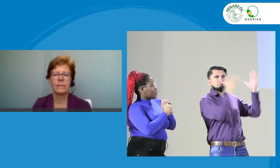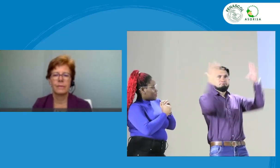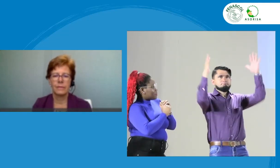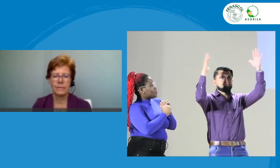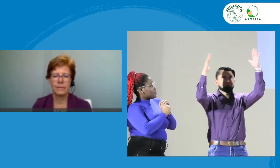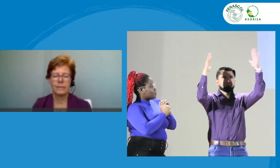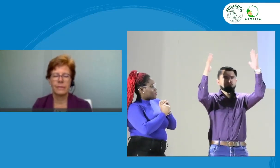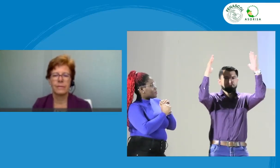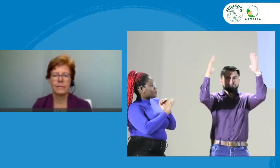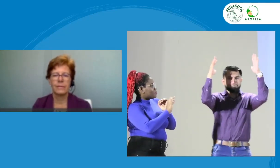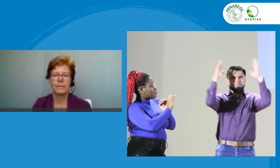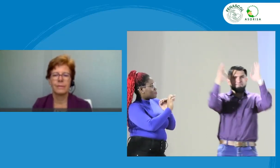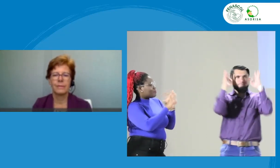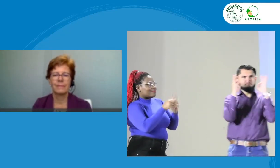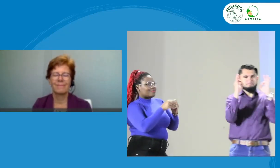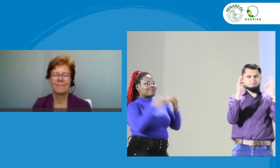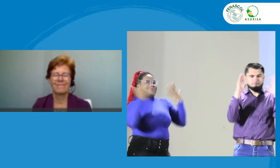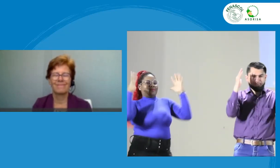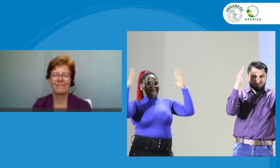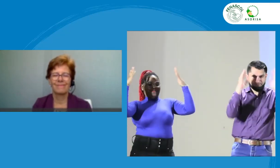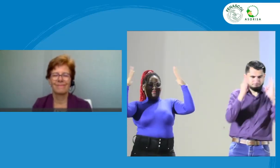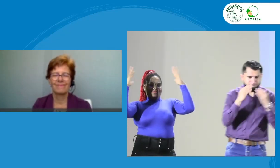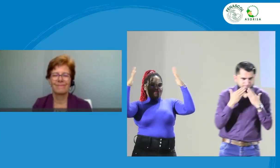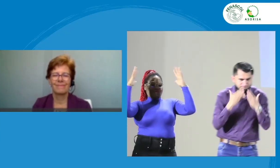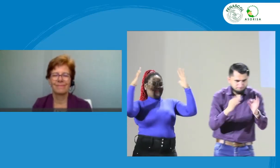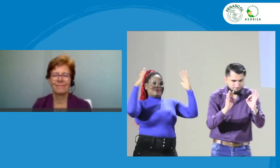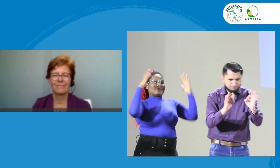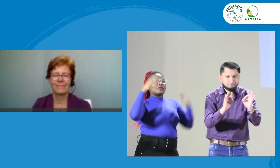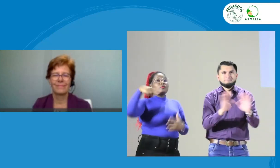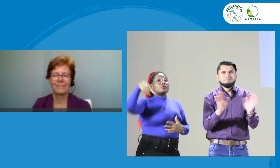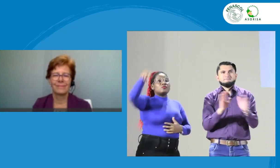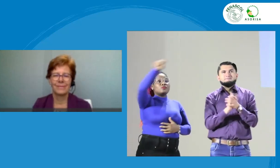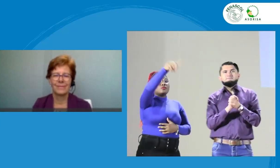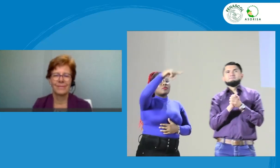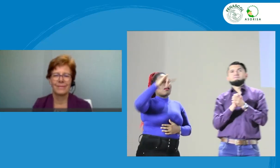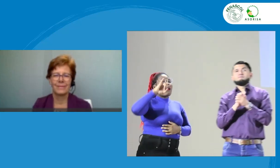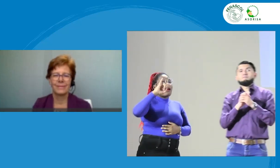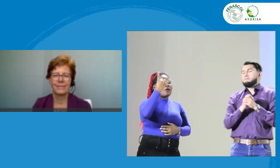un aplauso por favor, muchísimas gracias por habernos acompañado en este espacio.